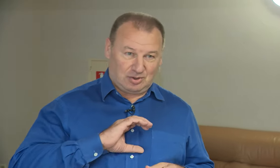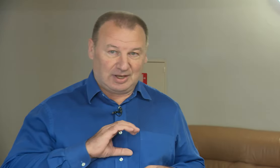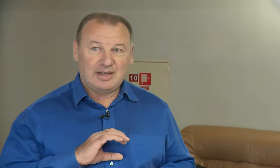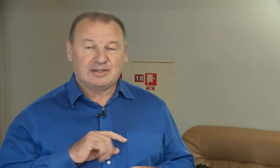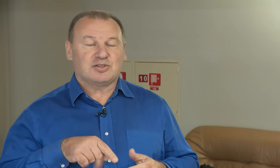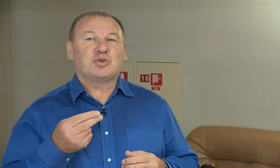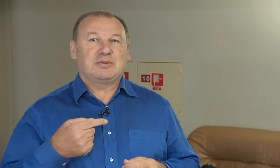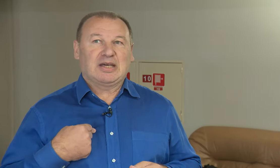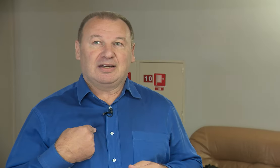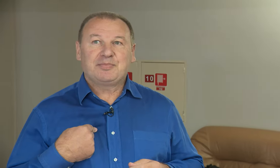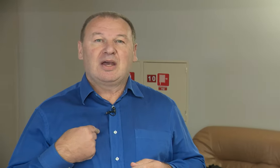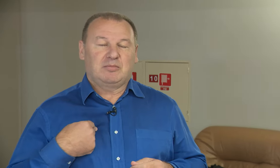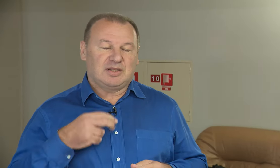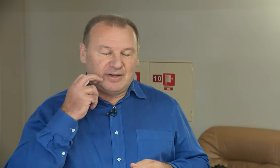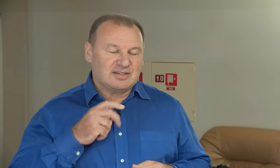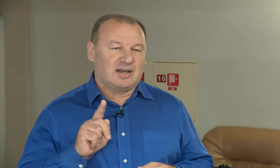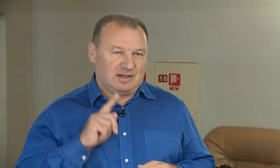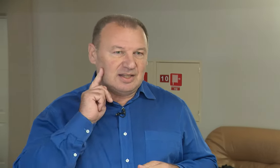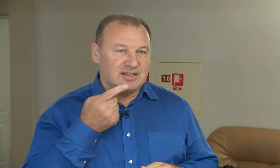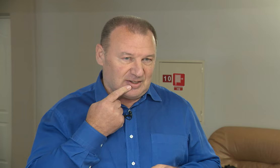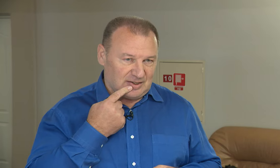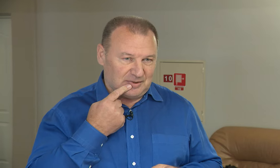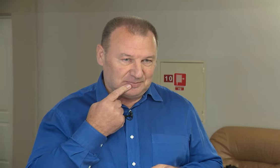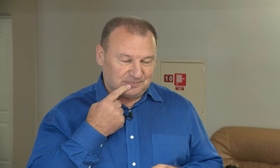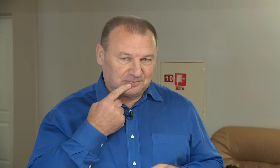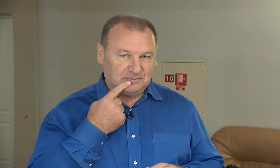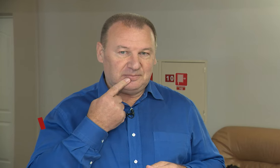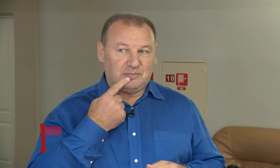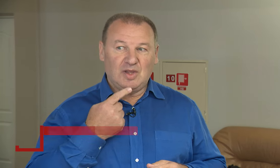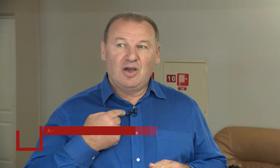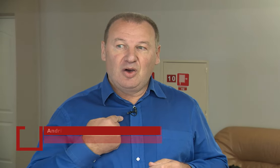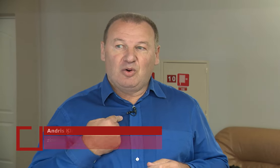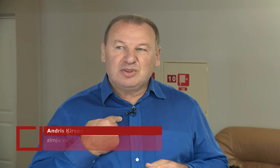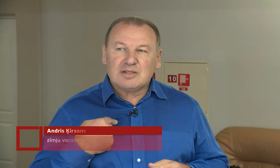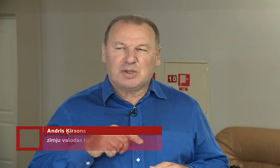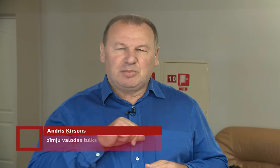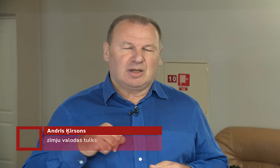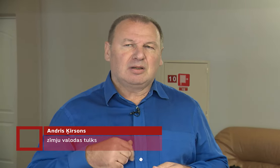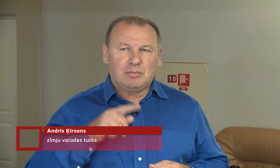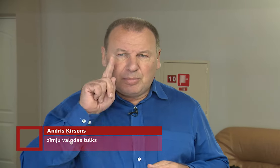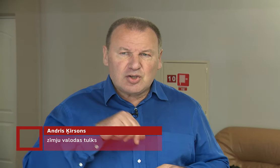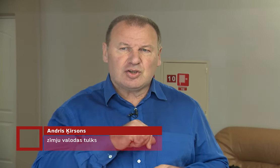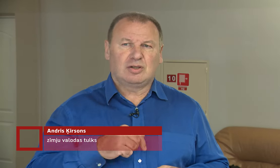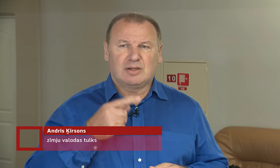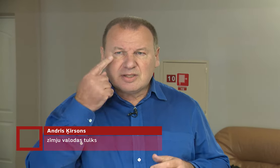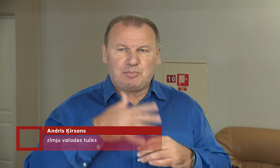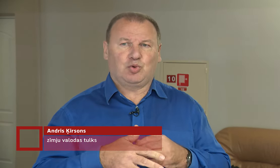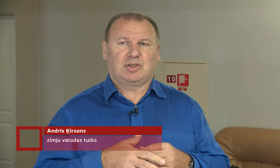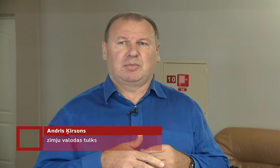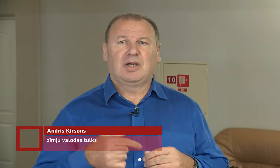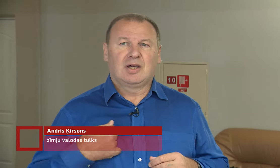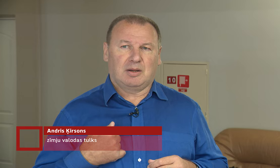kode. Tas nozīmē, ka mani vecāki ir nedzirdīgi. Un tas man bija pašs